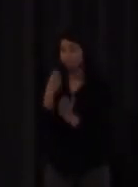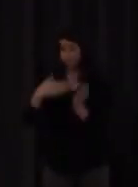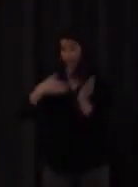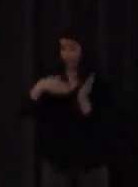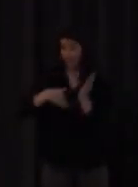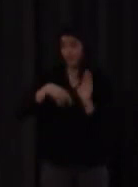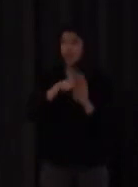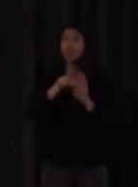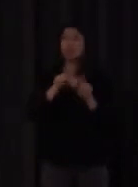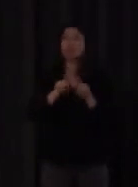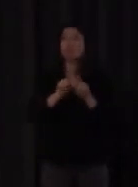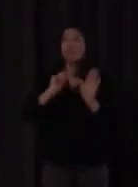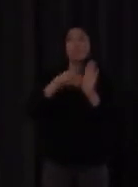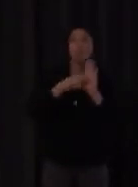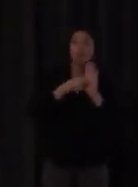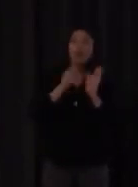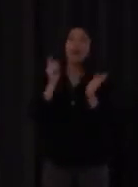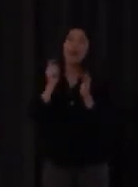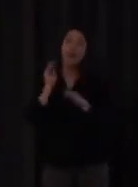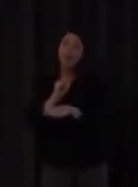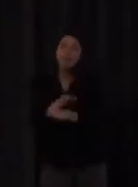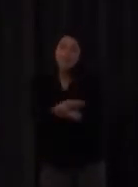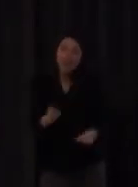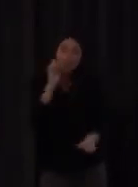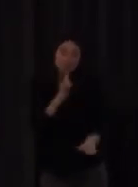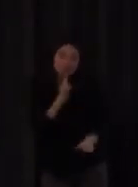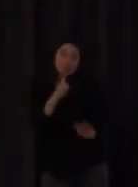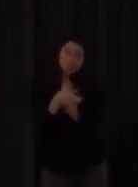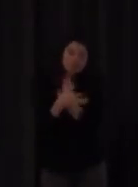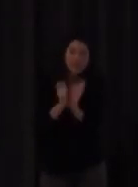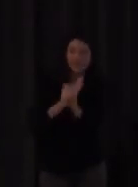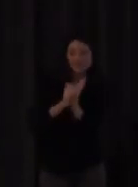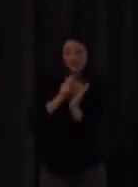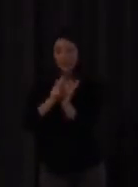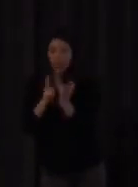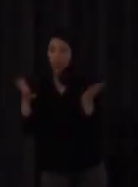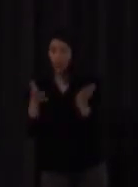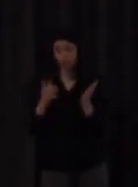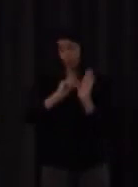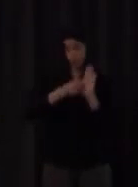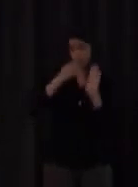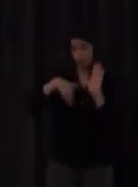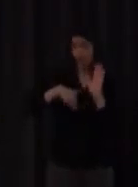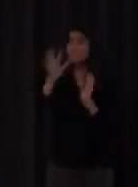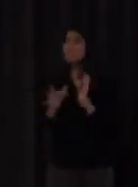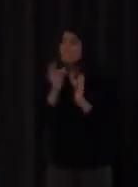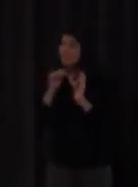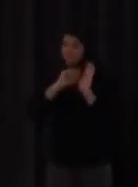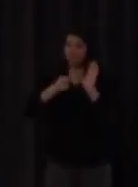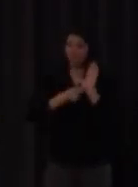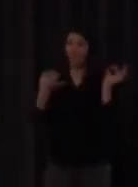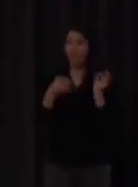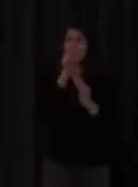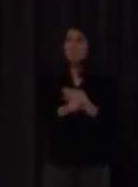al alumnado sordo y porque el profesorado en muchos casos tampoco está formado en enseñanza